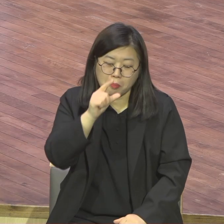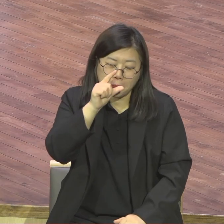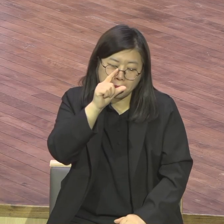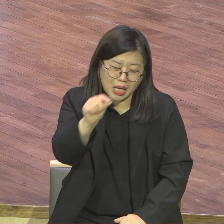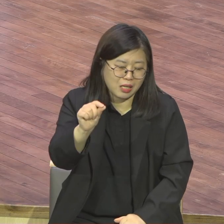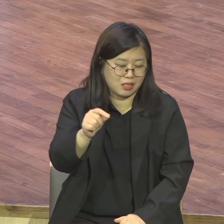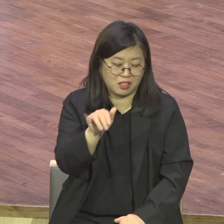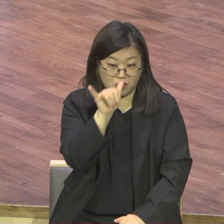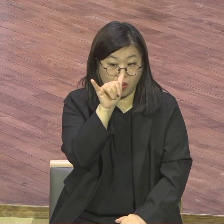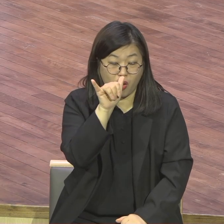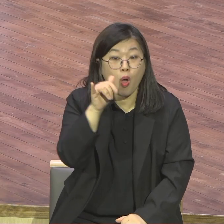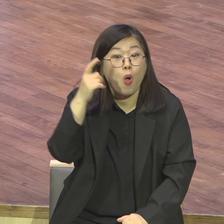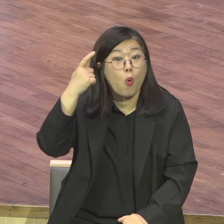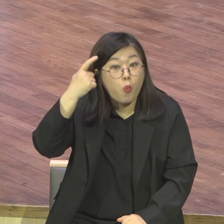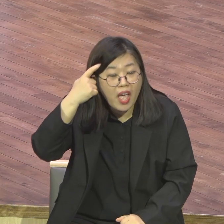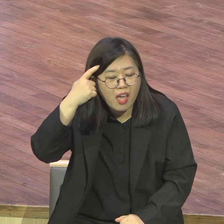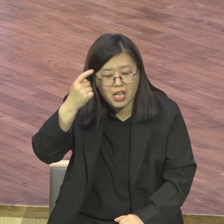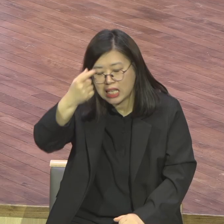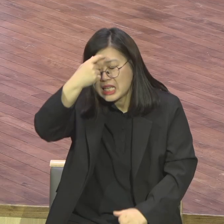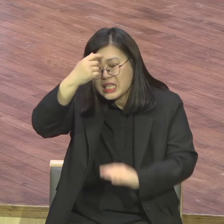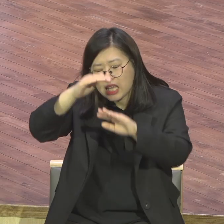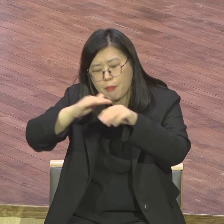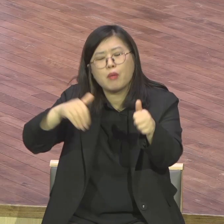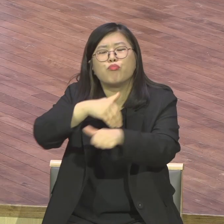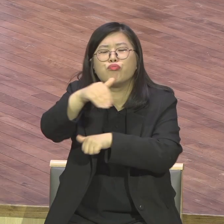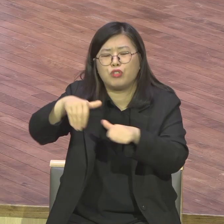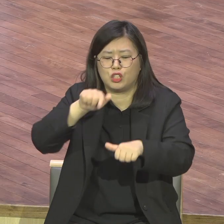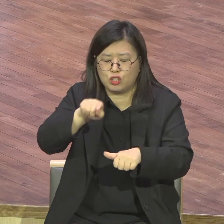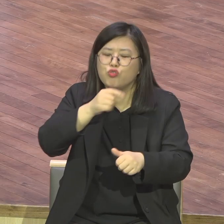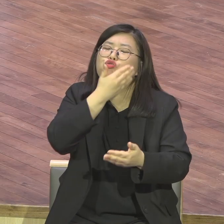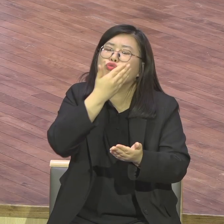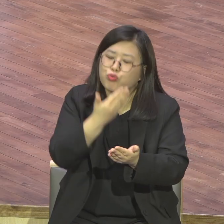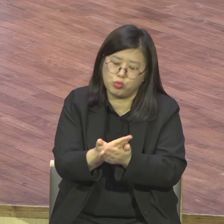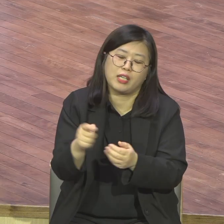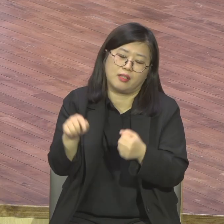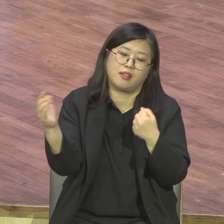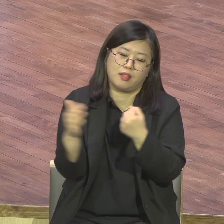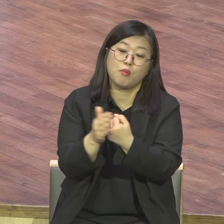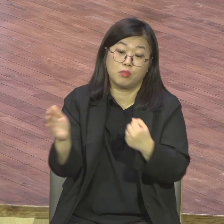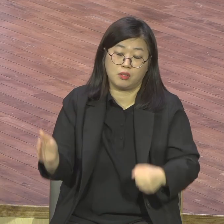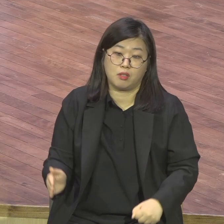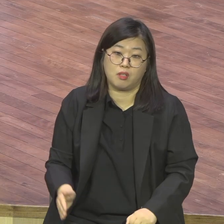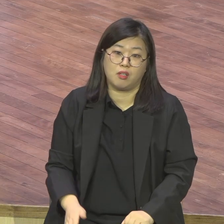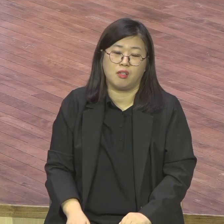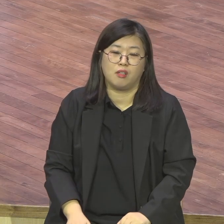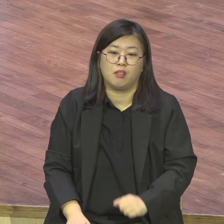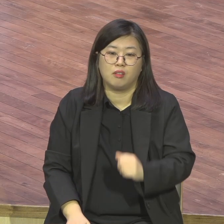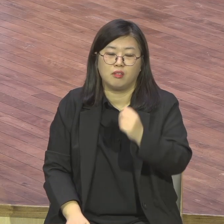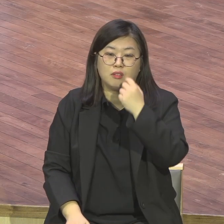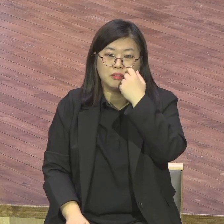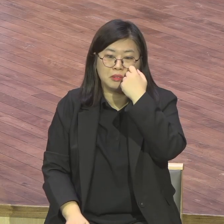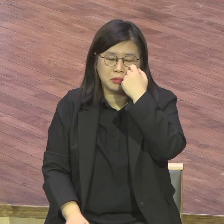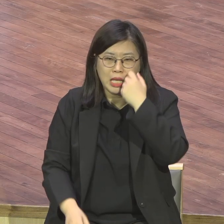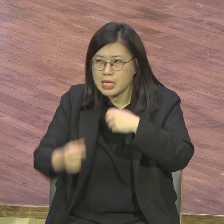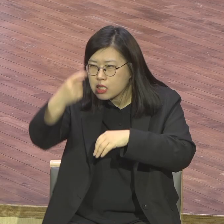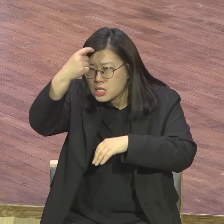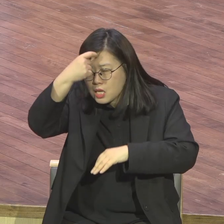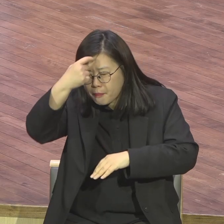똑 소리 나야지. 그래야지 교인들이 은혜 받는데 방해가 안 되지. 그런 모든 걸 써는 게